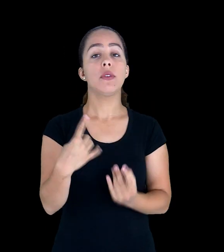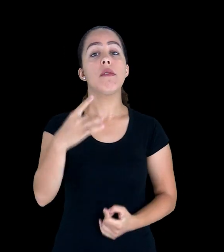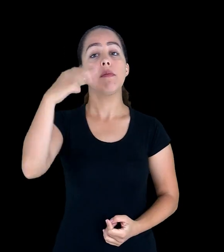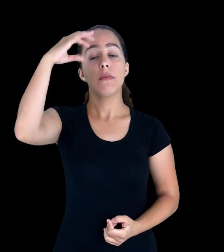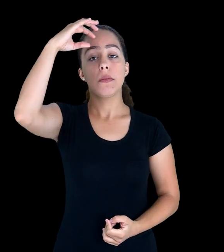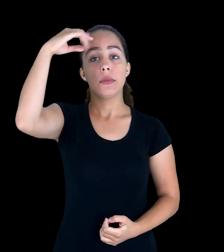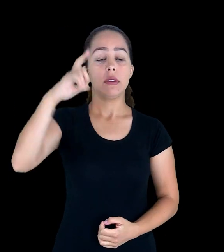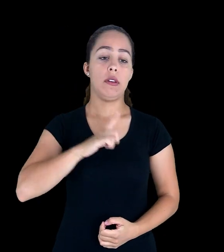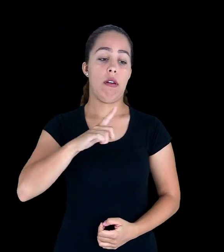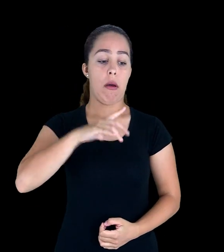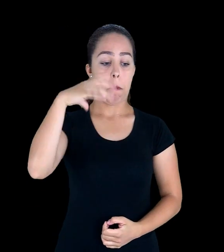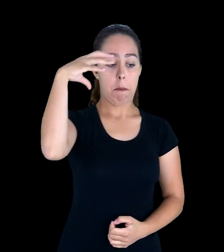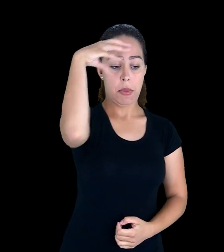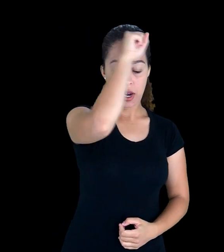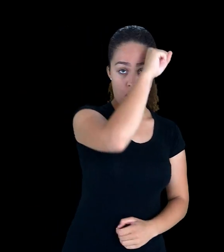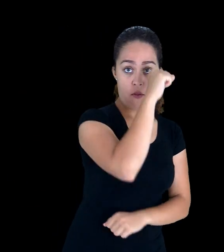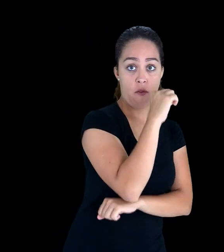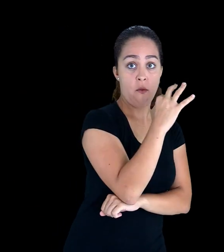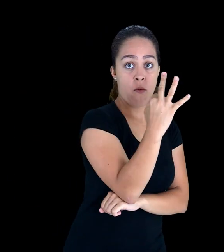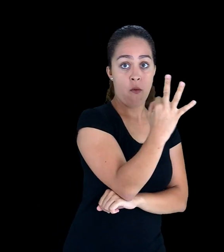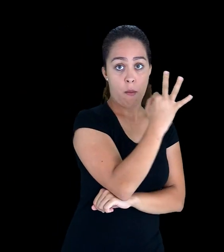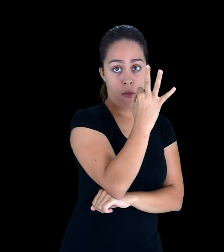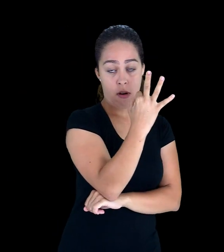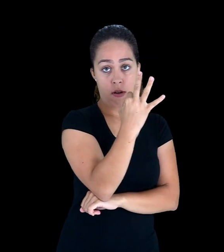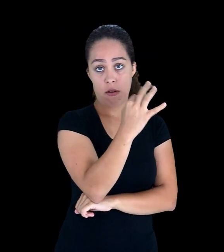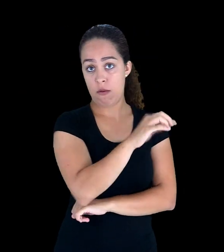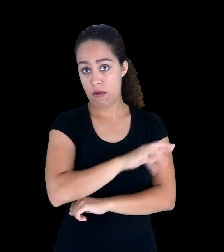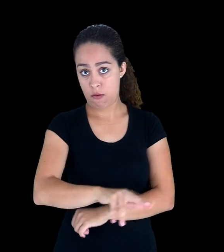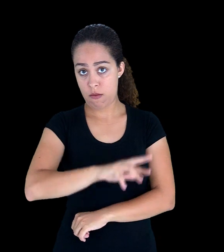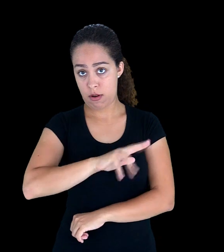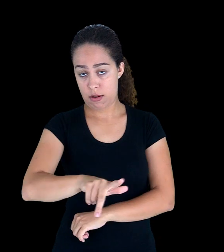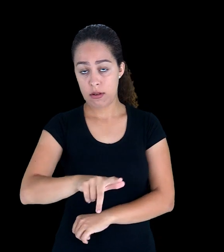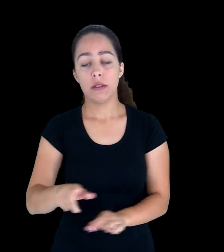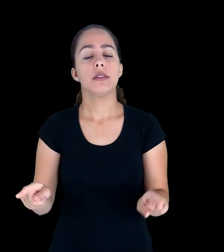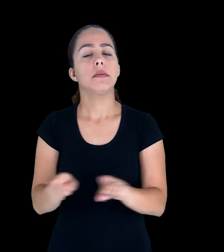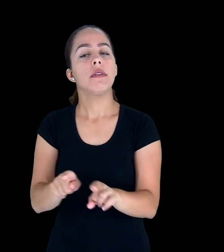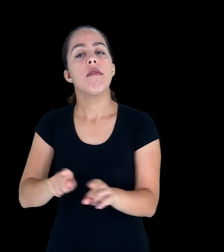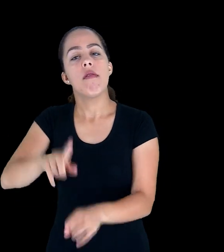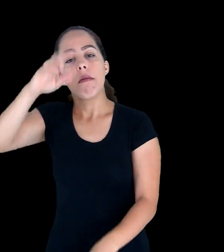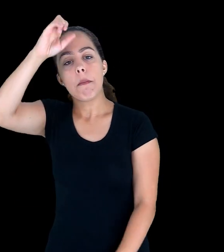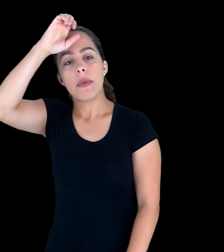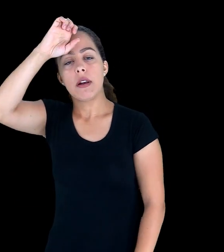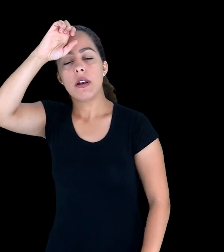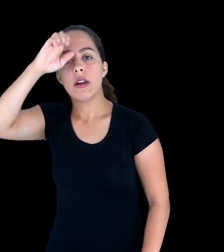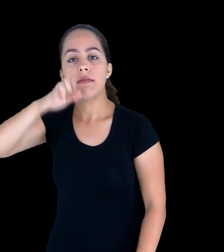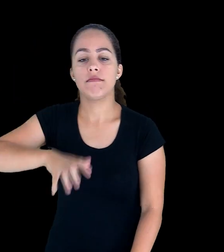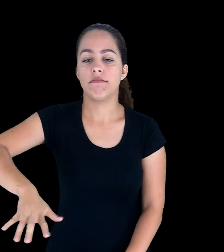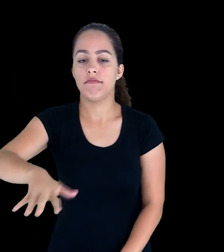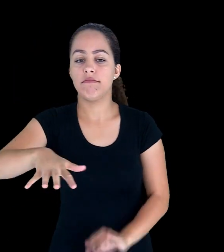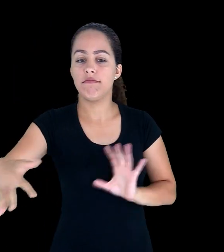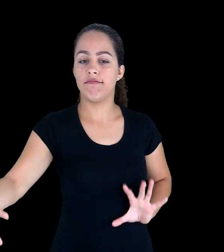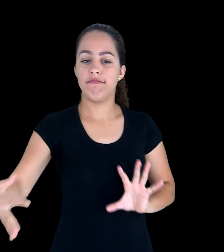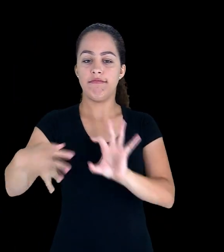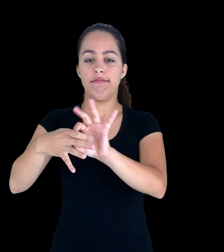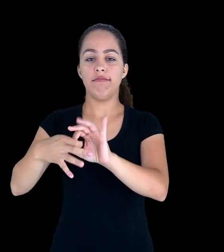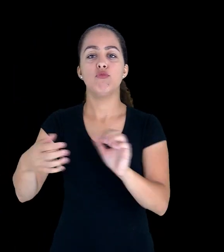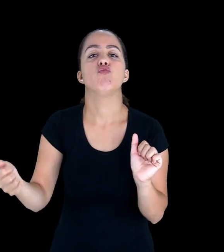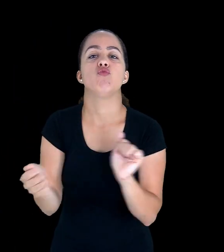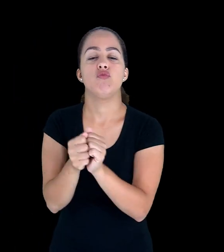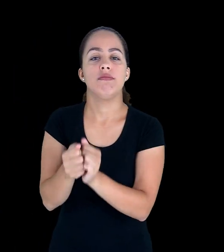acerca da aprendizagem não formal e da aprendizagem em rede, que tem se desenvolvido intensamente e que,